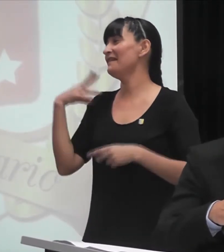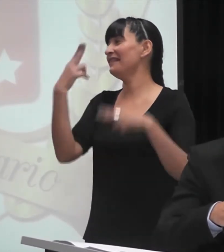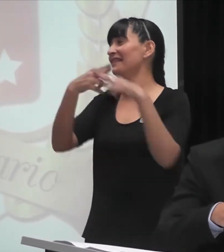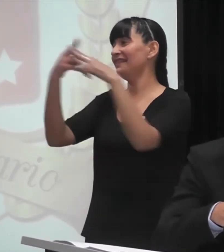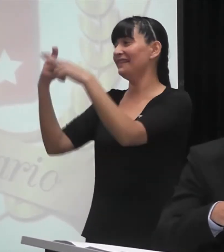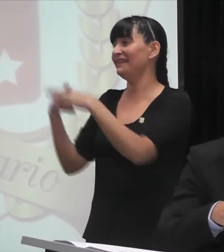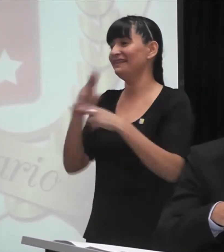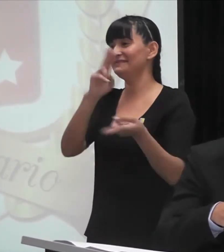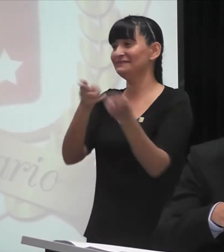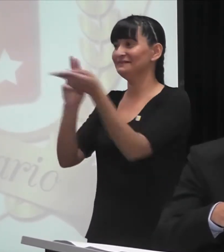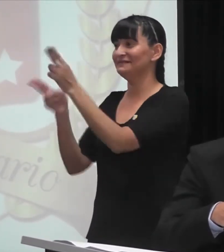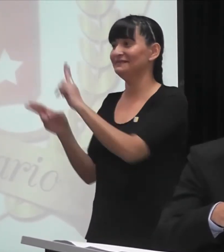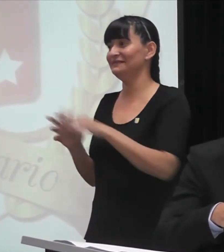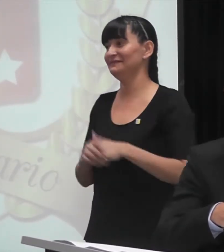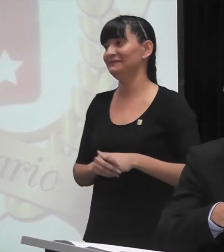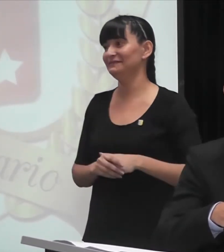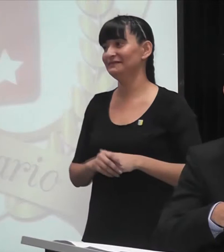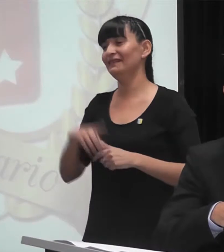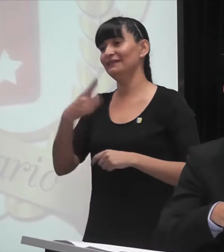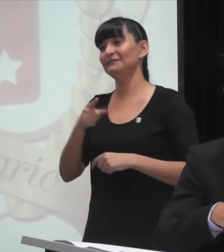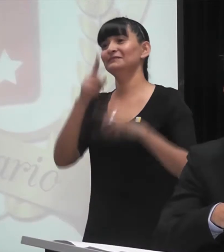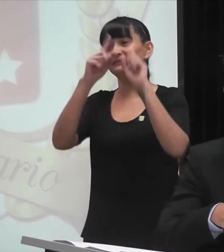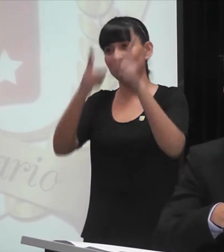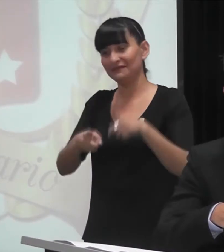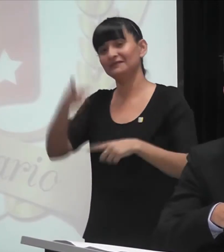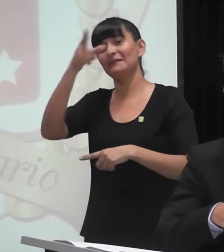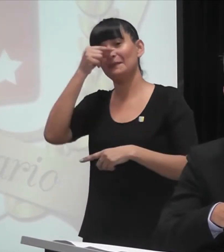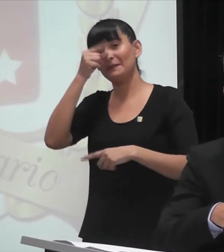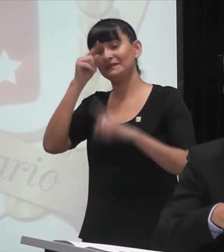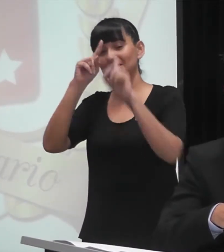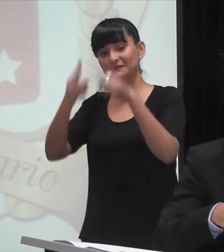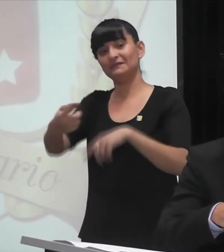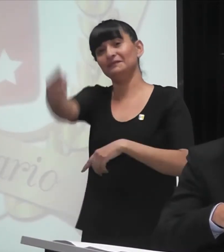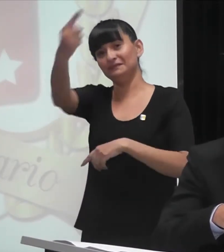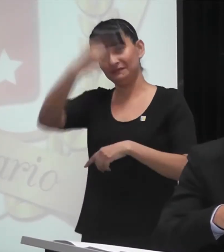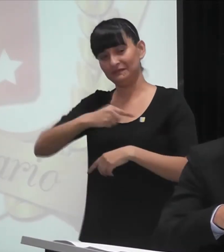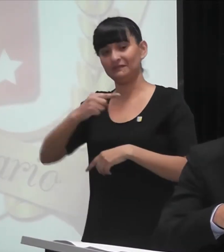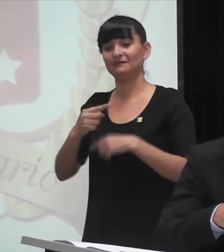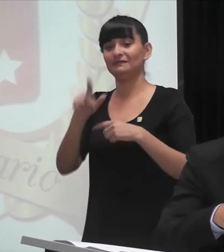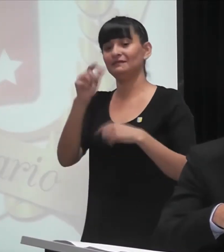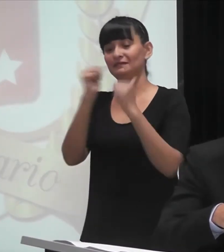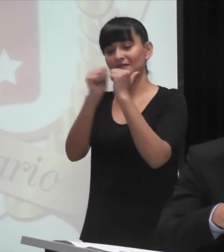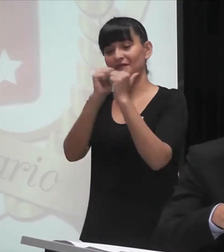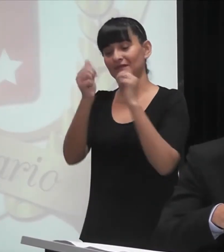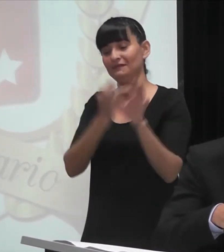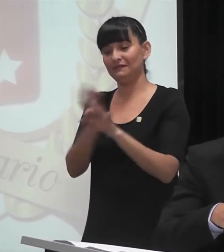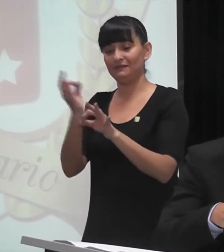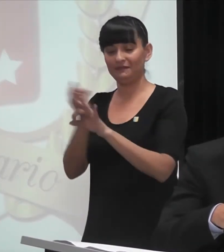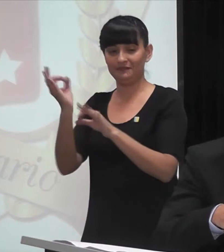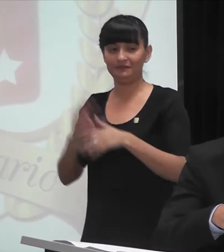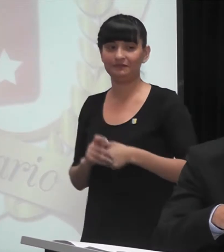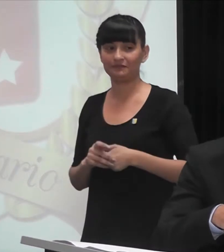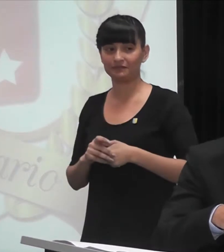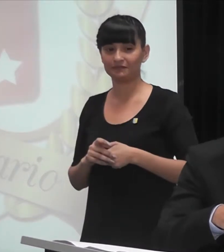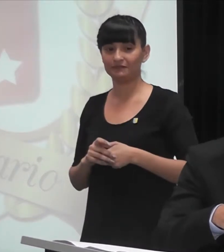Profesora Sánchez de Manchagay, profesor Sánchez, que daba historia de Manchagay, la señorita